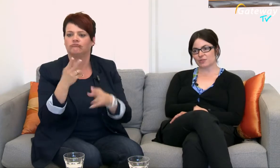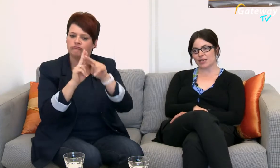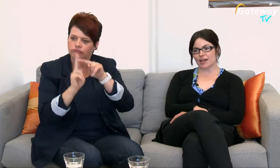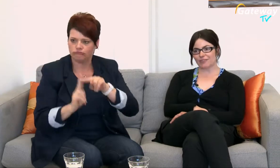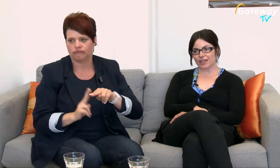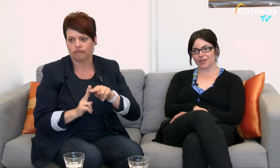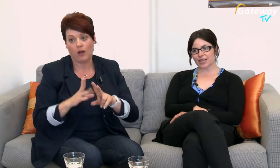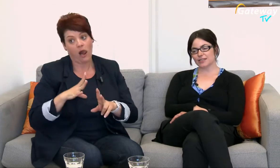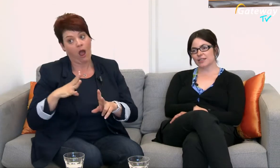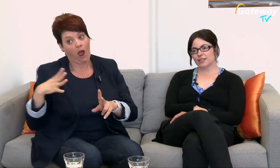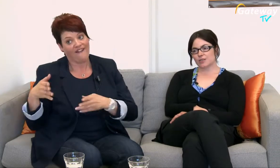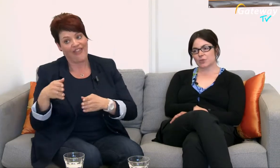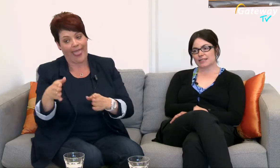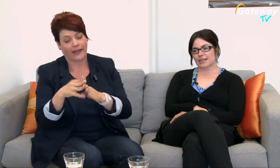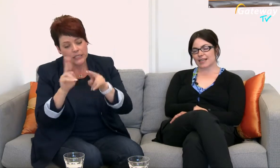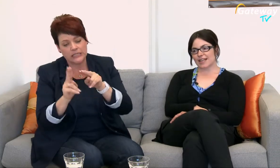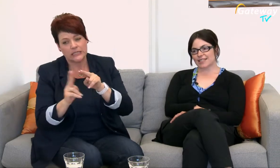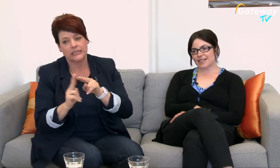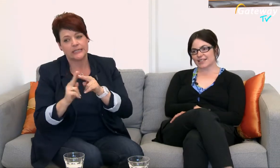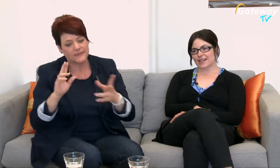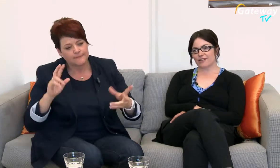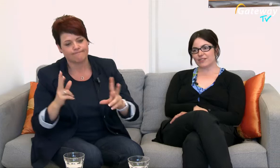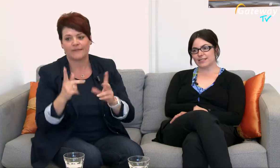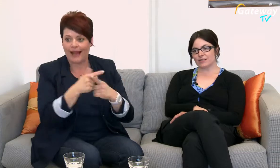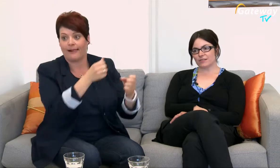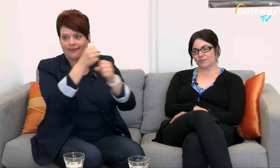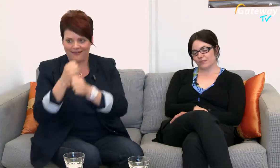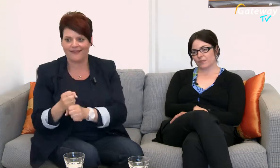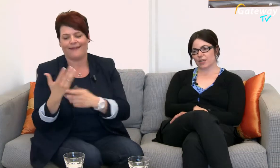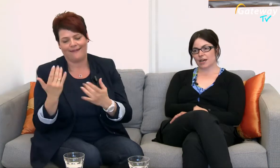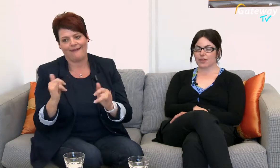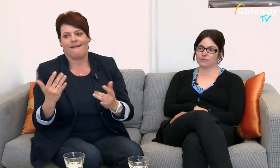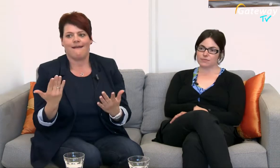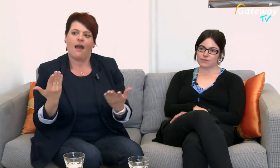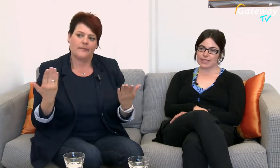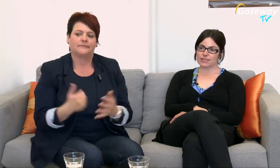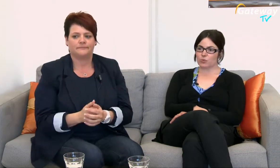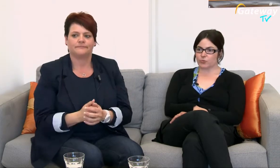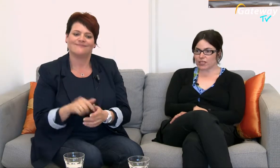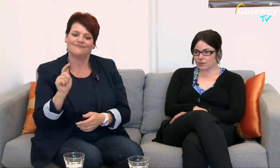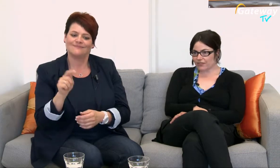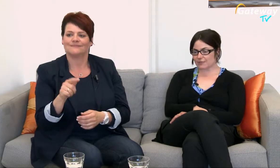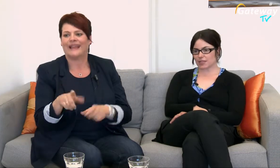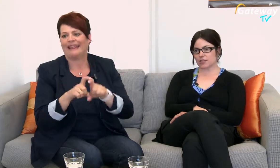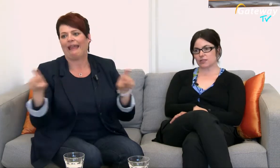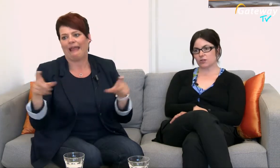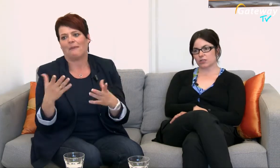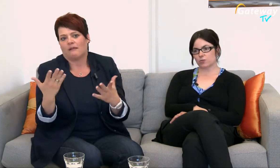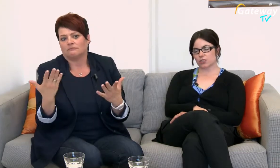wird ein langer Weg werden, bis dann letztendlich Gelder fließen Aber das ist zum Beispiel ein Thema, was man dann halt auch entsprechend